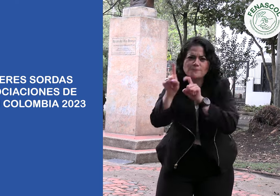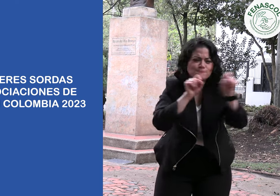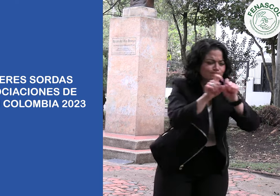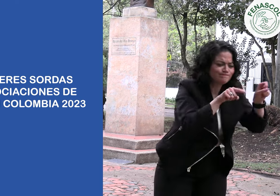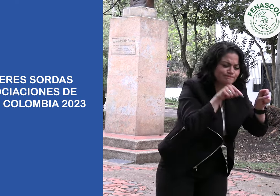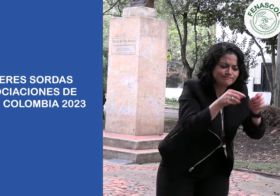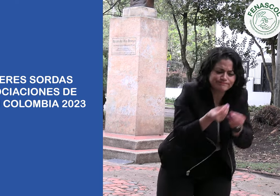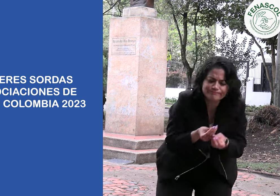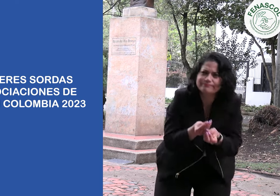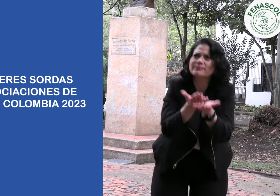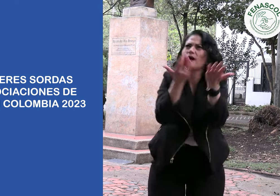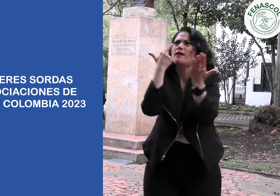de Colombia,